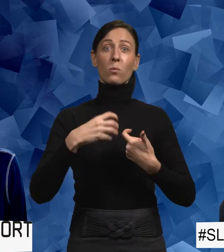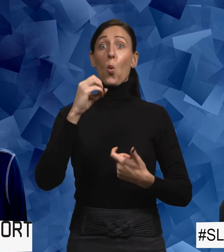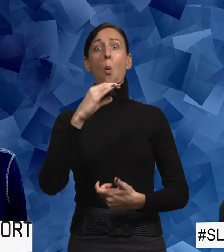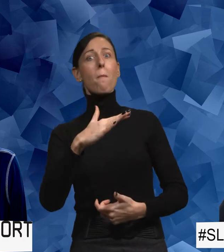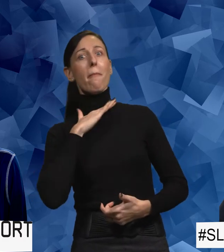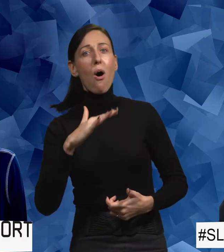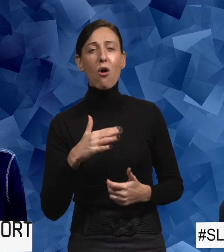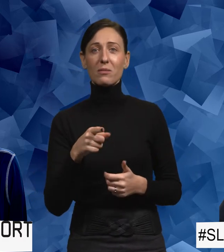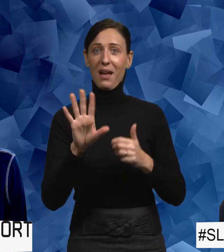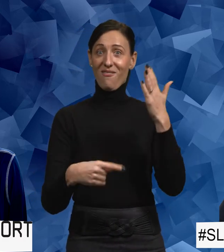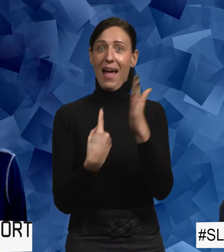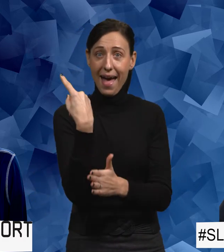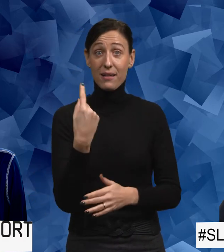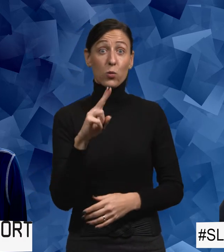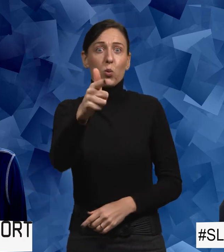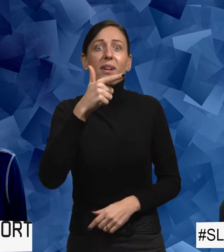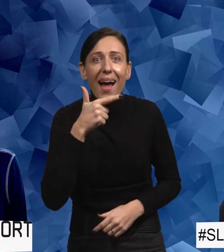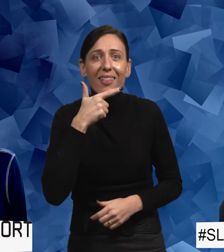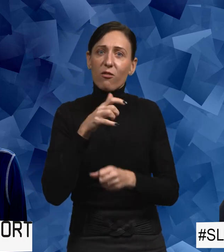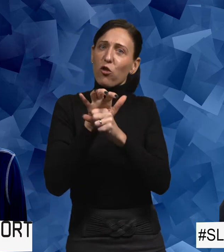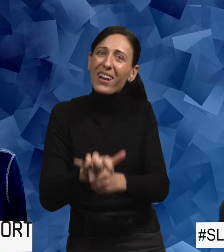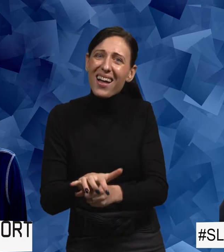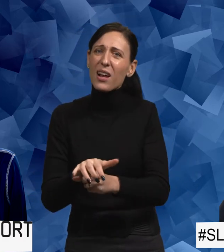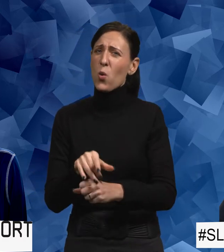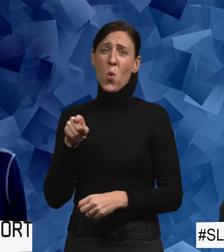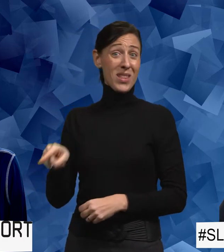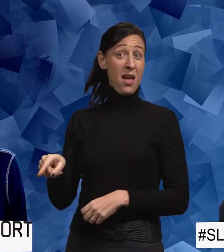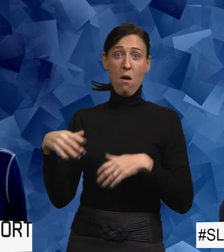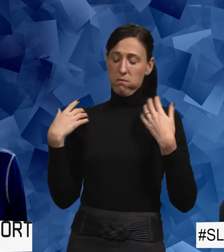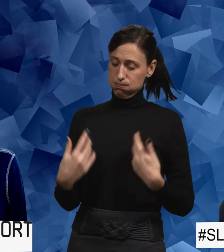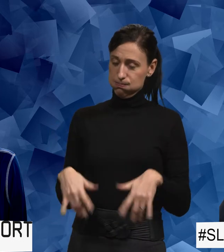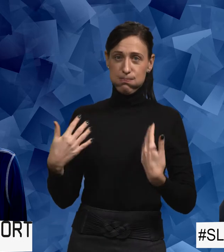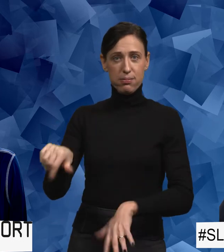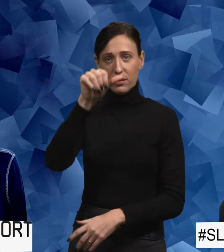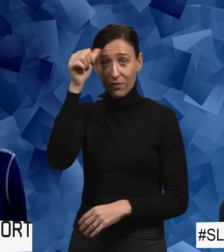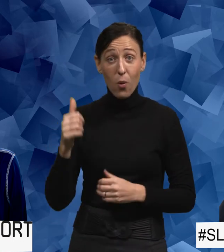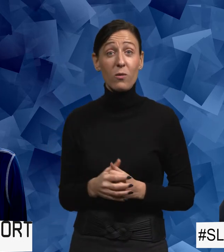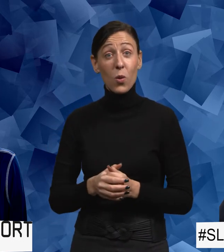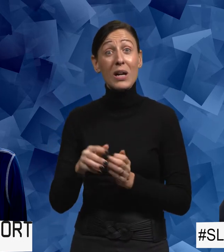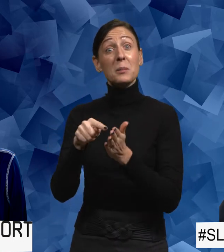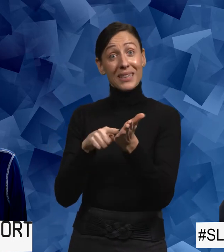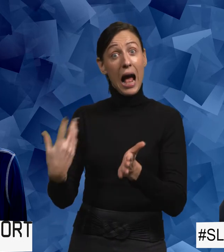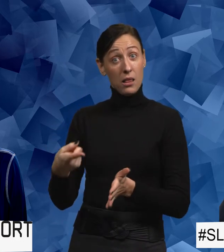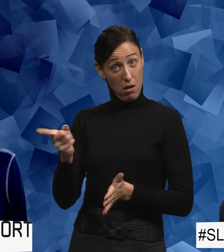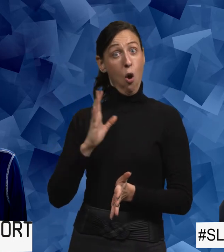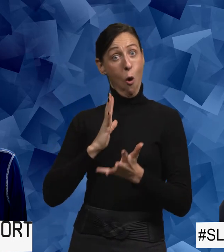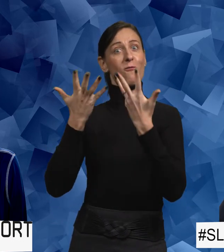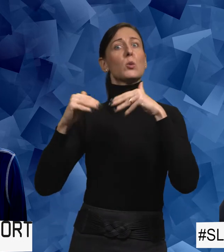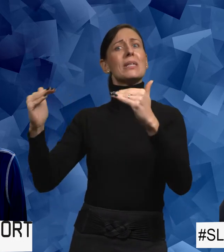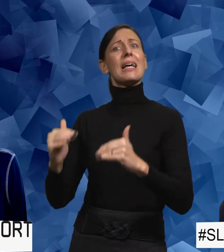obehagliga som har hänt när du var rädd, när du var förnedrad etc. Det är jättesvårt. Och särskilt om funktionsnedsättningen är inblandad.